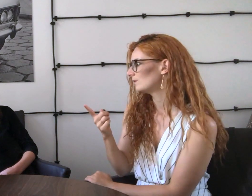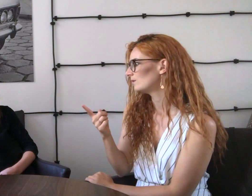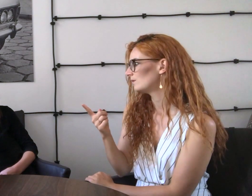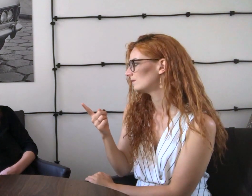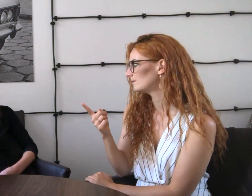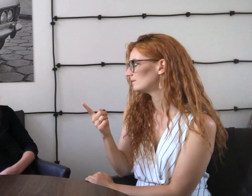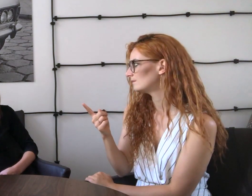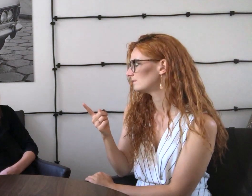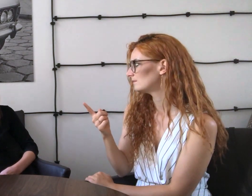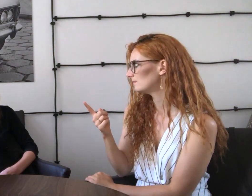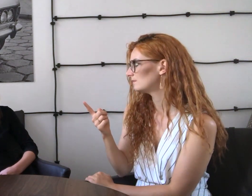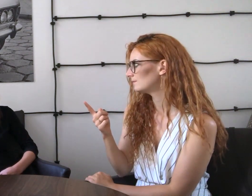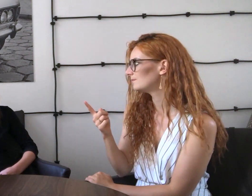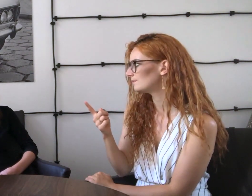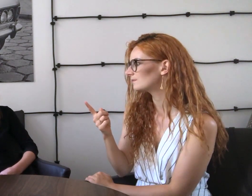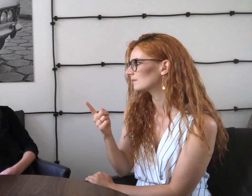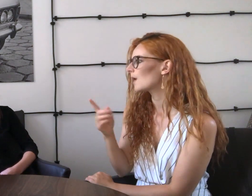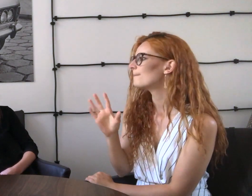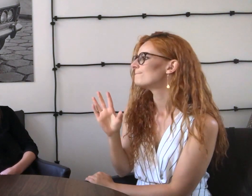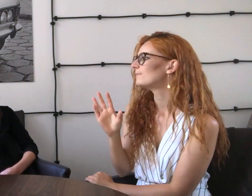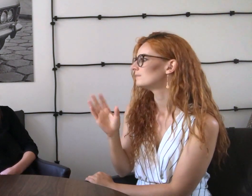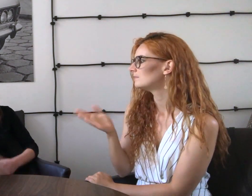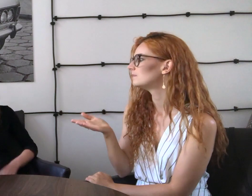rolach i za granicą również. Ale wciąż aktorstwo.